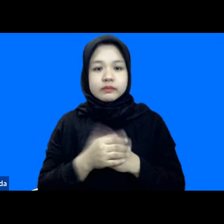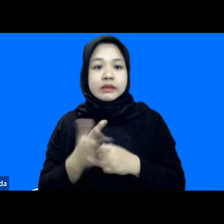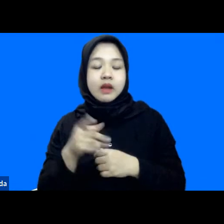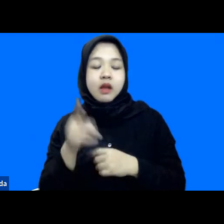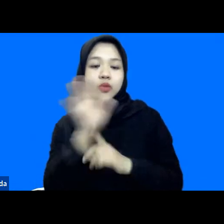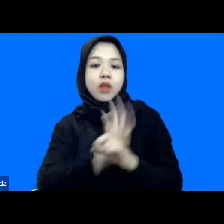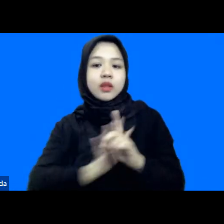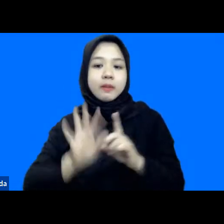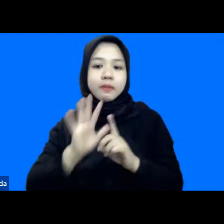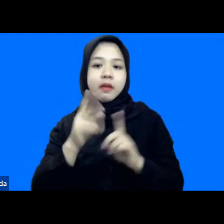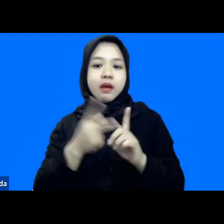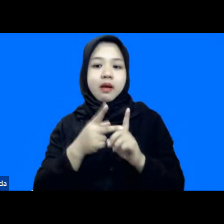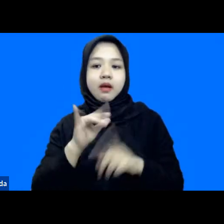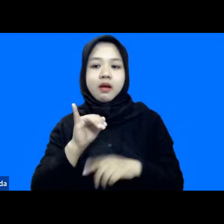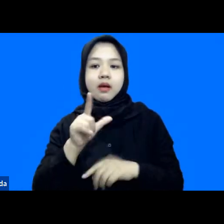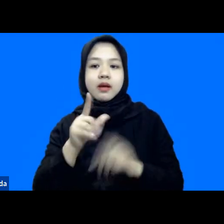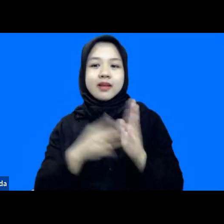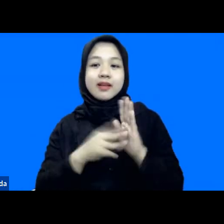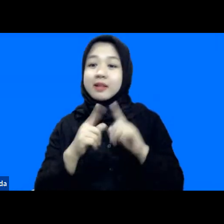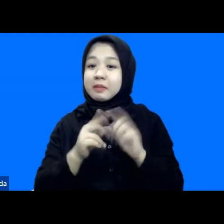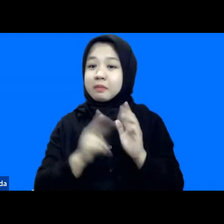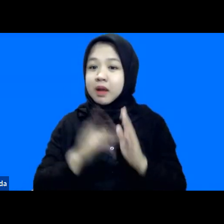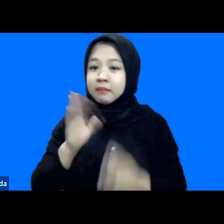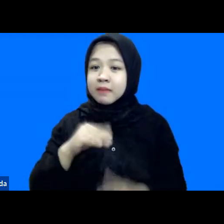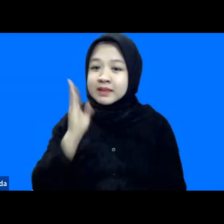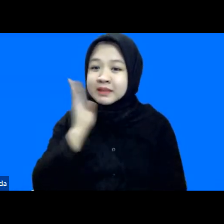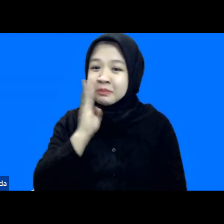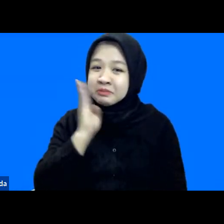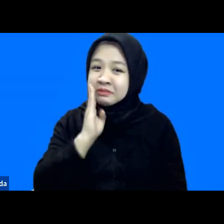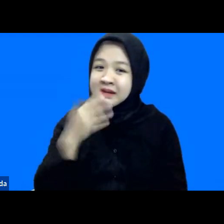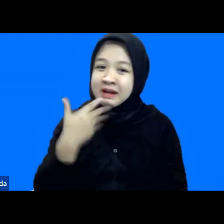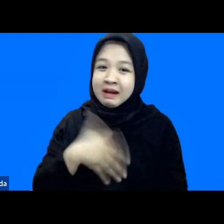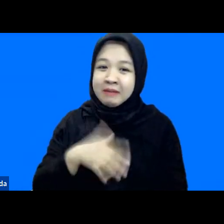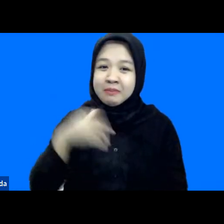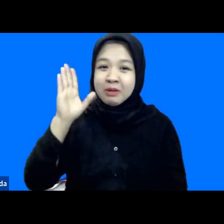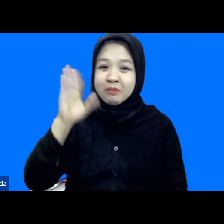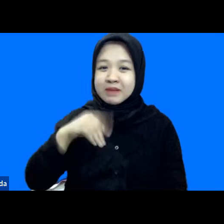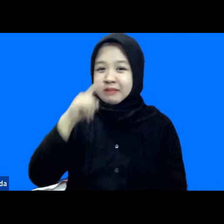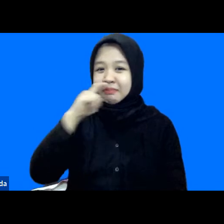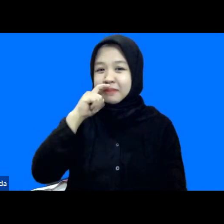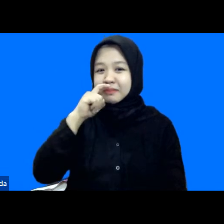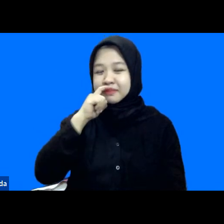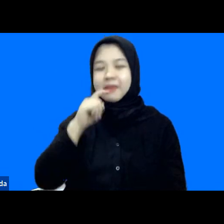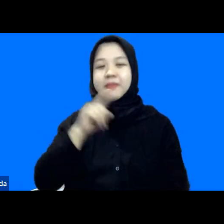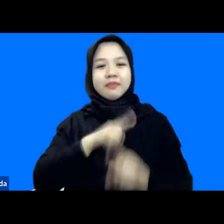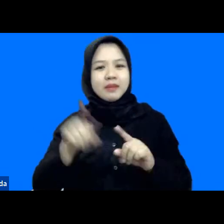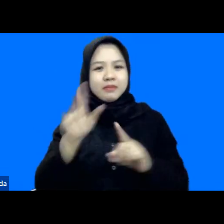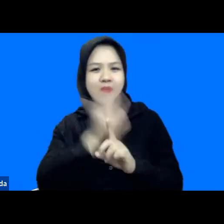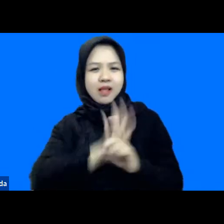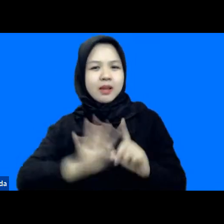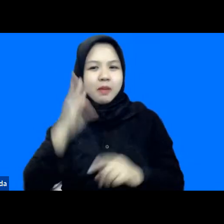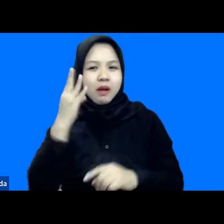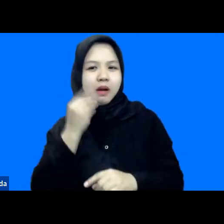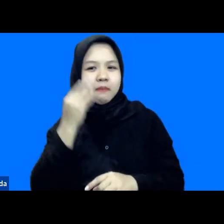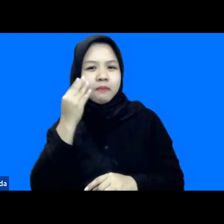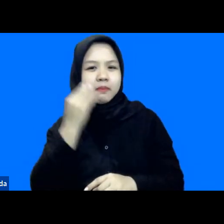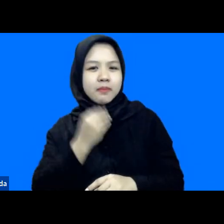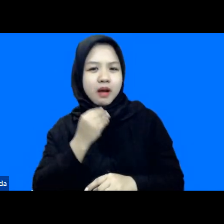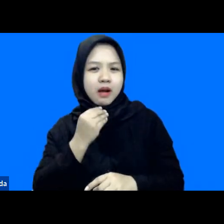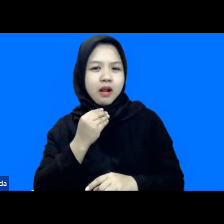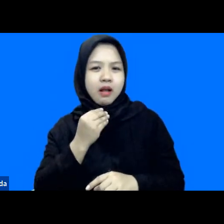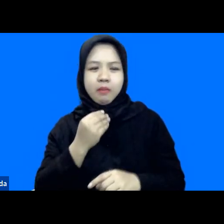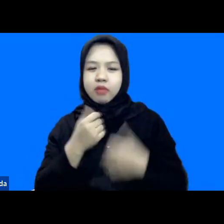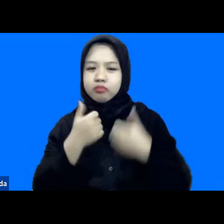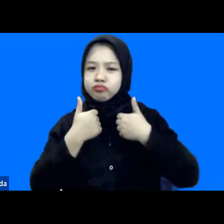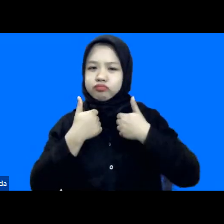belakang Mas Ilman ini masih muda belum mau dipanggil Bapak tapi latar belakang pengalaman beliau sungguh